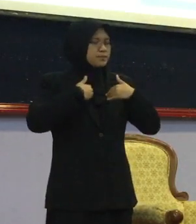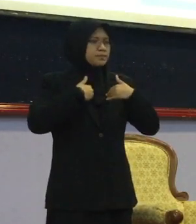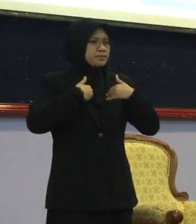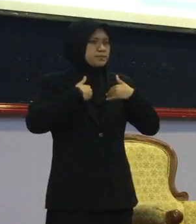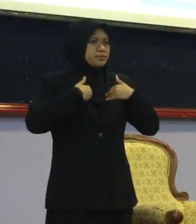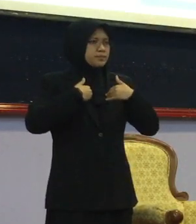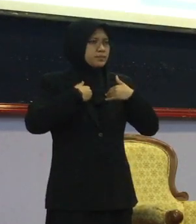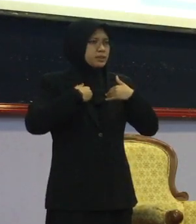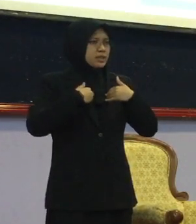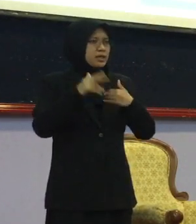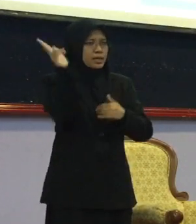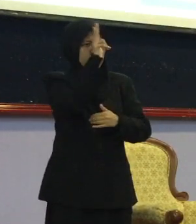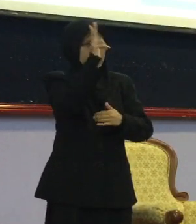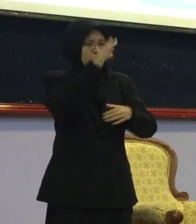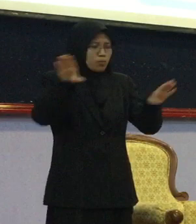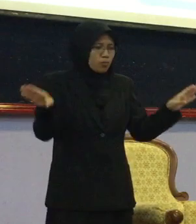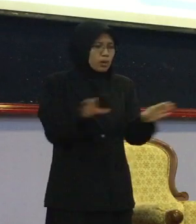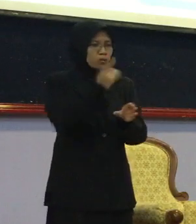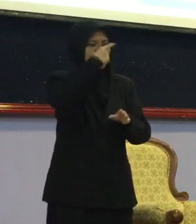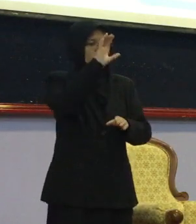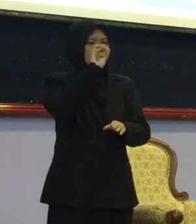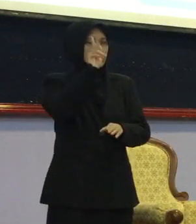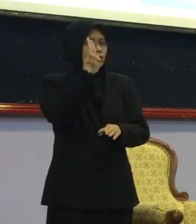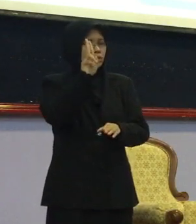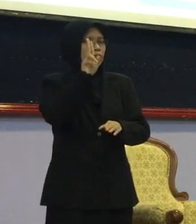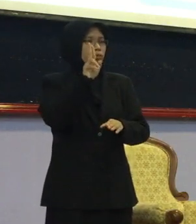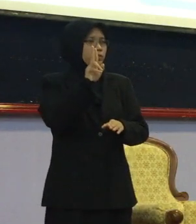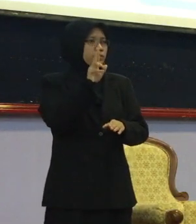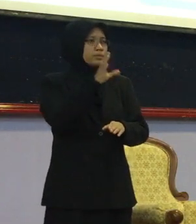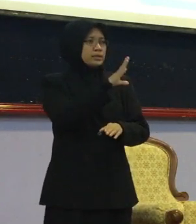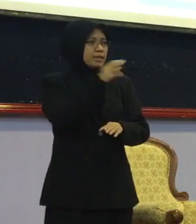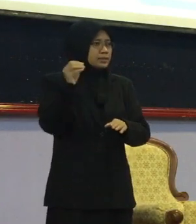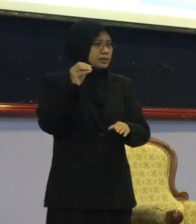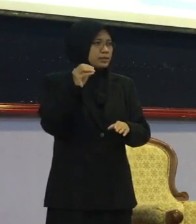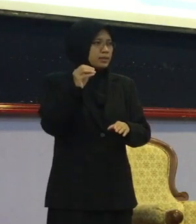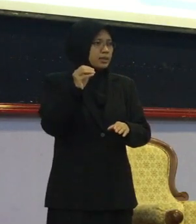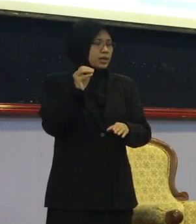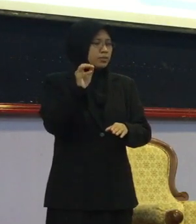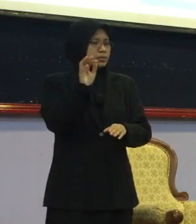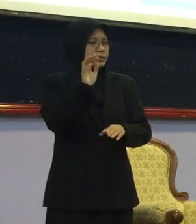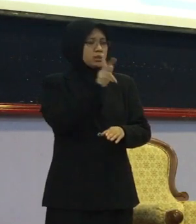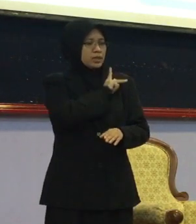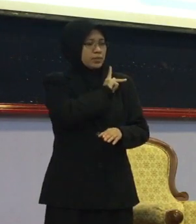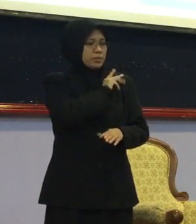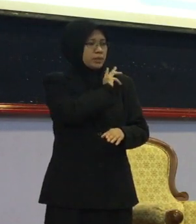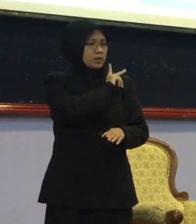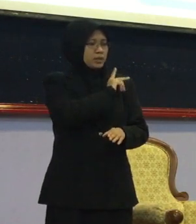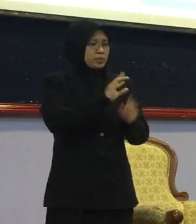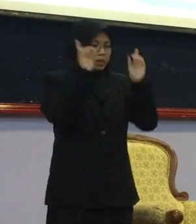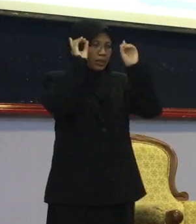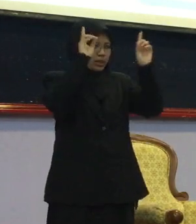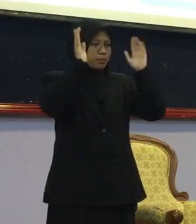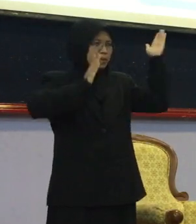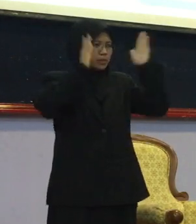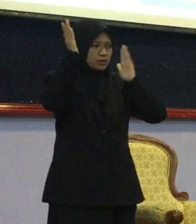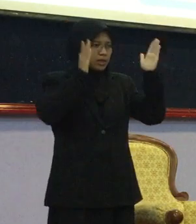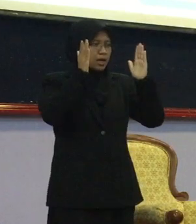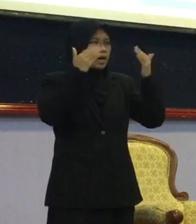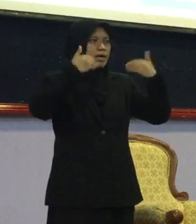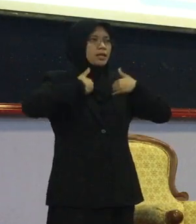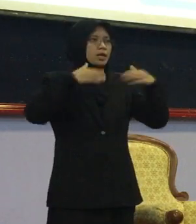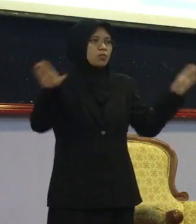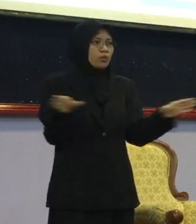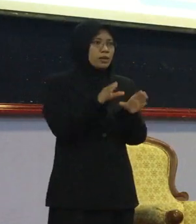inisiatif Kerajaan buat Untuk OKU Kemudian Menteri pendidikan Malaysia juga Kerajaan Malaysia membentuk Program Jekor